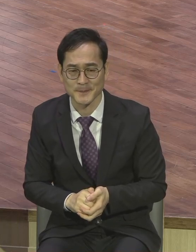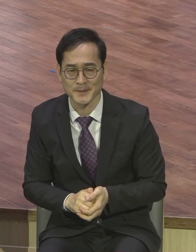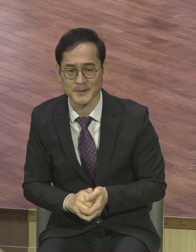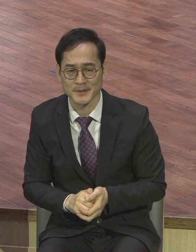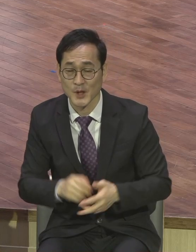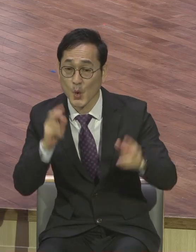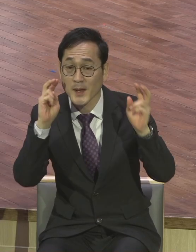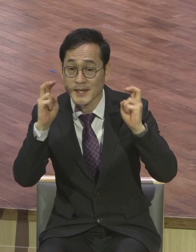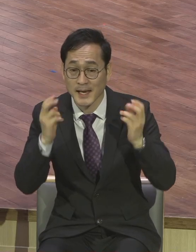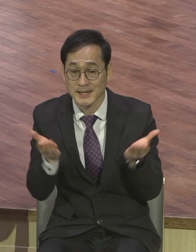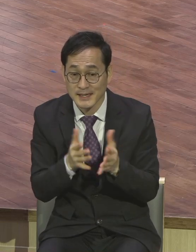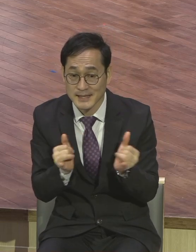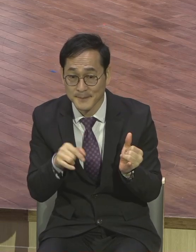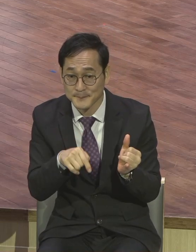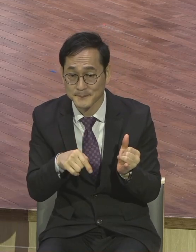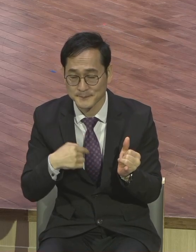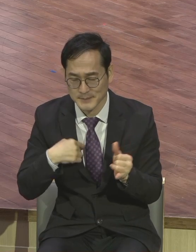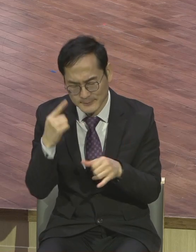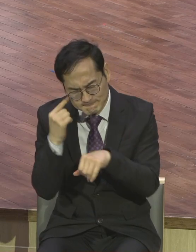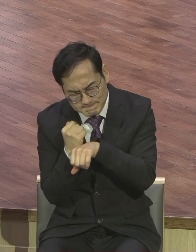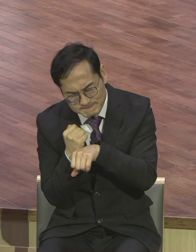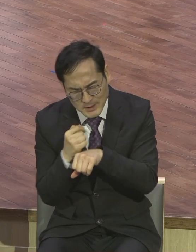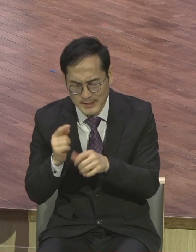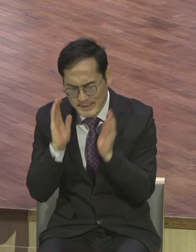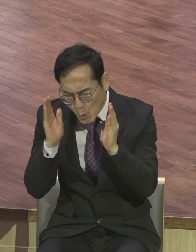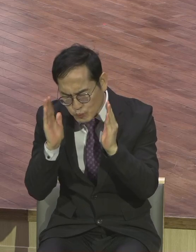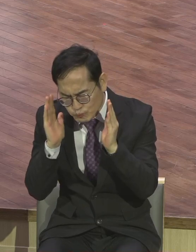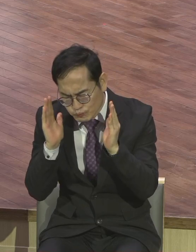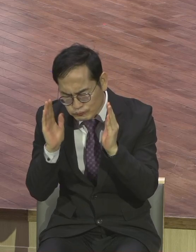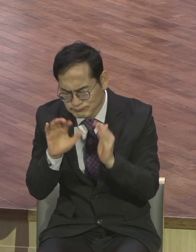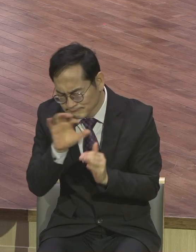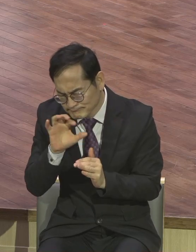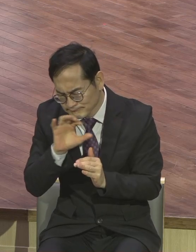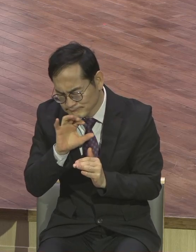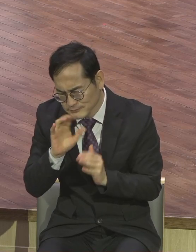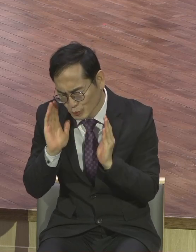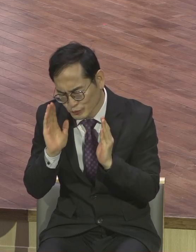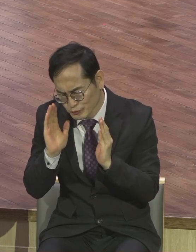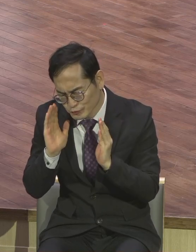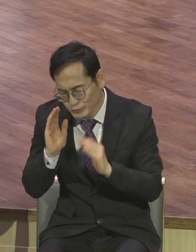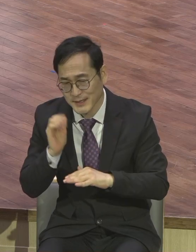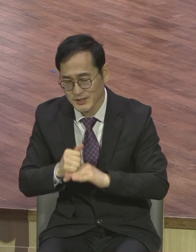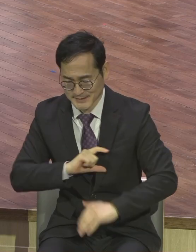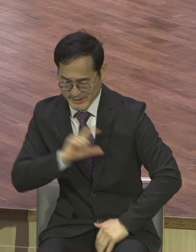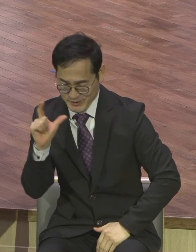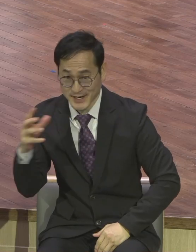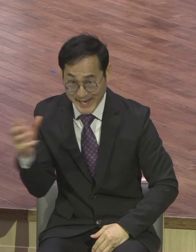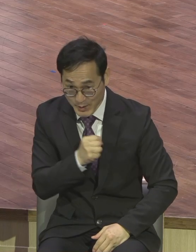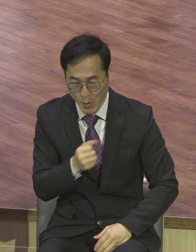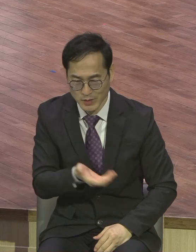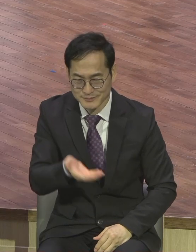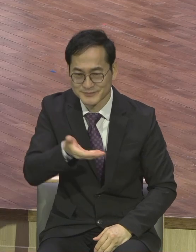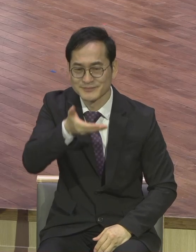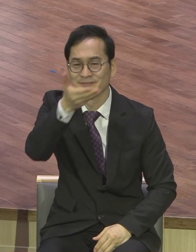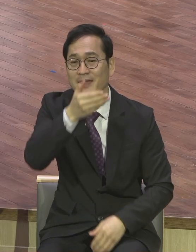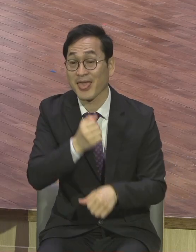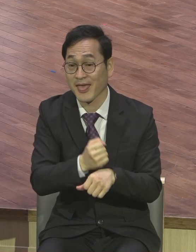시간을 내어서 자기 개발을 계속해서 스펙을 쌓아갑니다. 사업가들은 어디에 투자해야